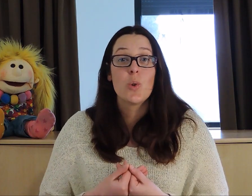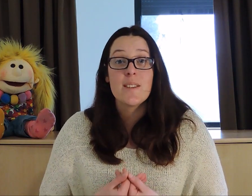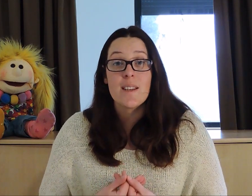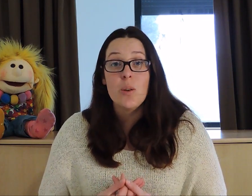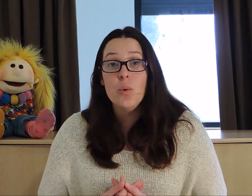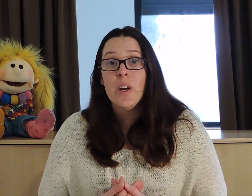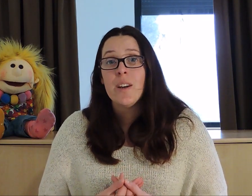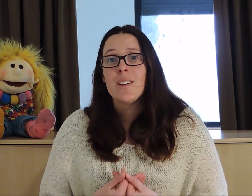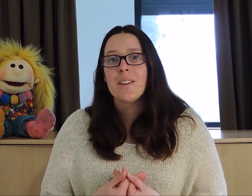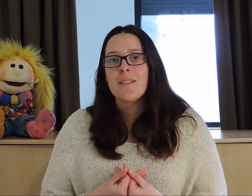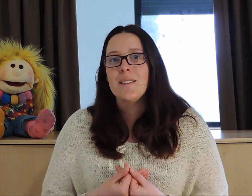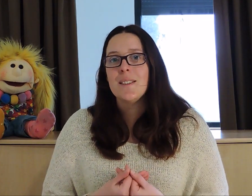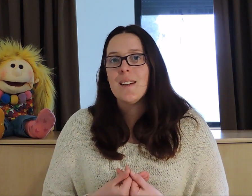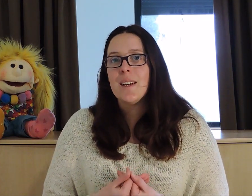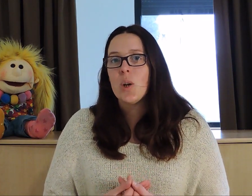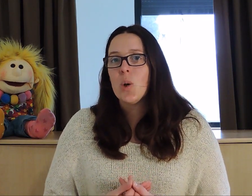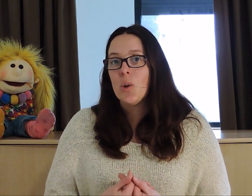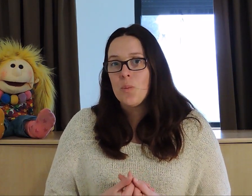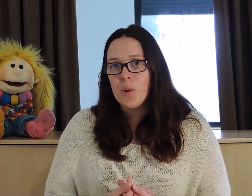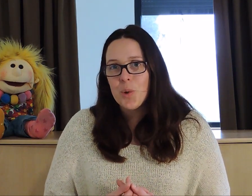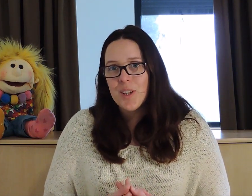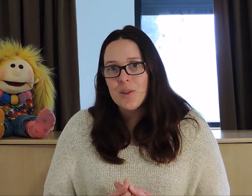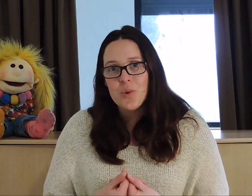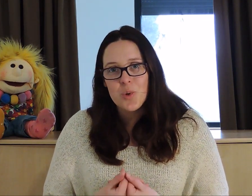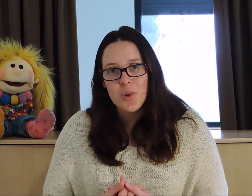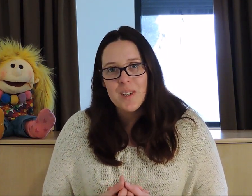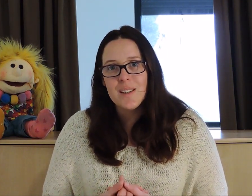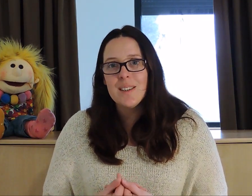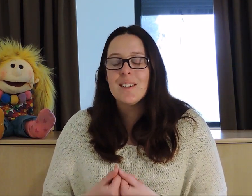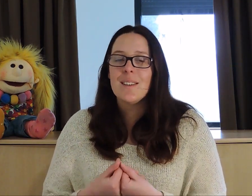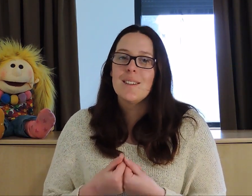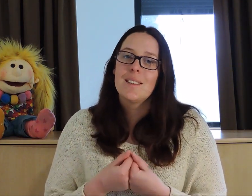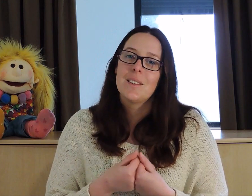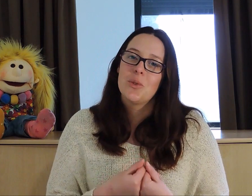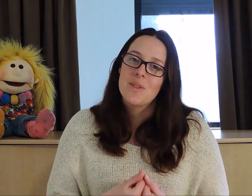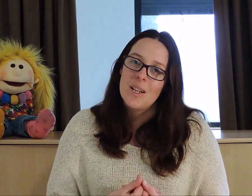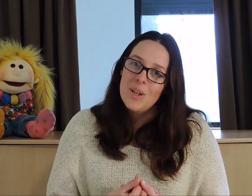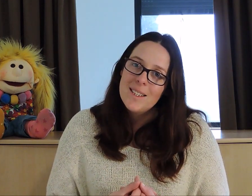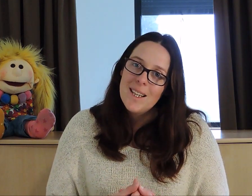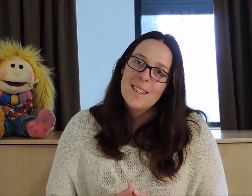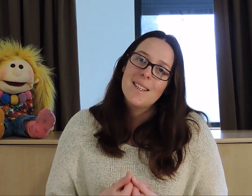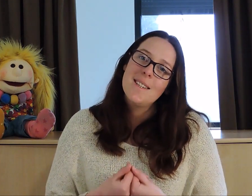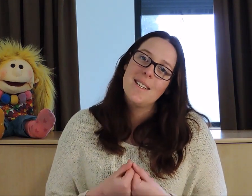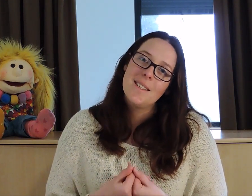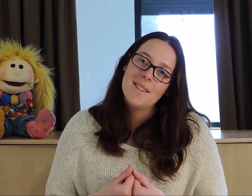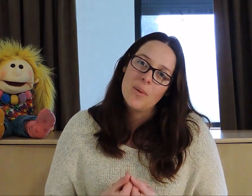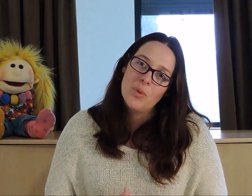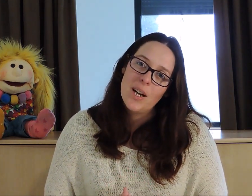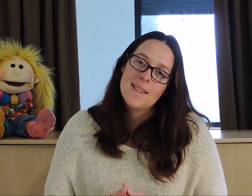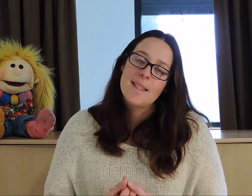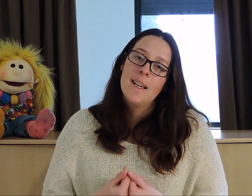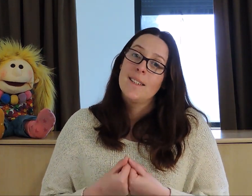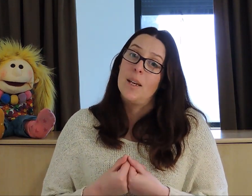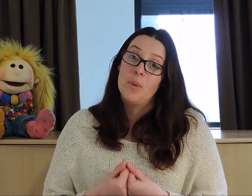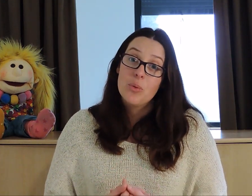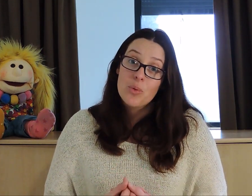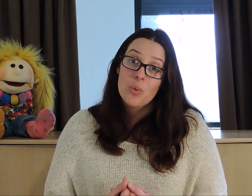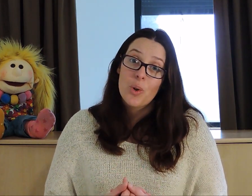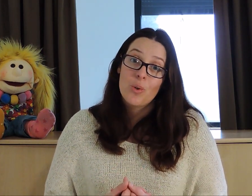les salue, c'était à l'école Paul Godin de Sequedin, je salue la directrice Laetitia Bourras qui a mis tout son cœur